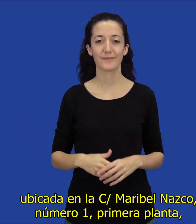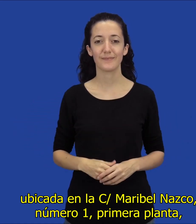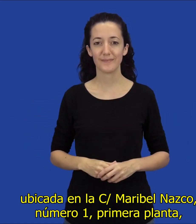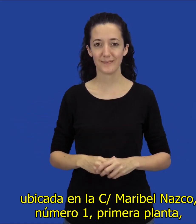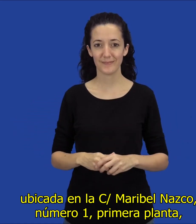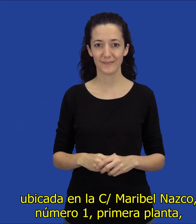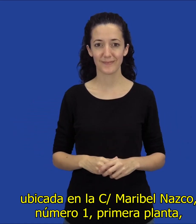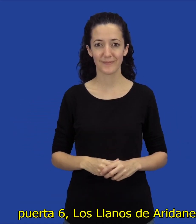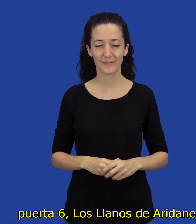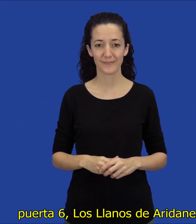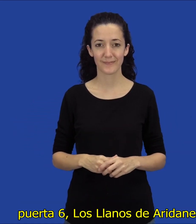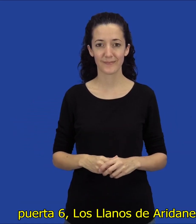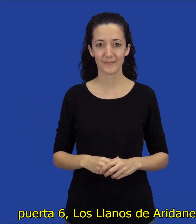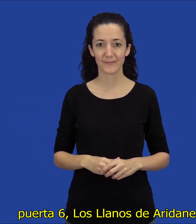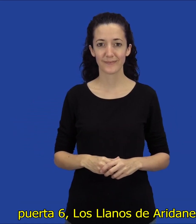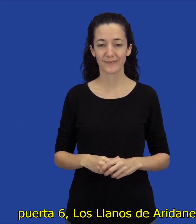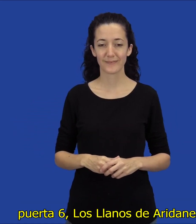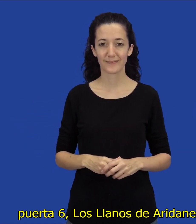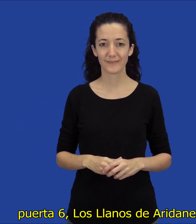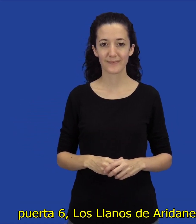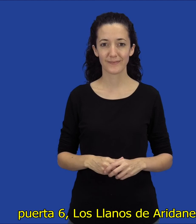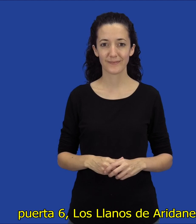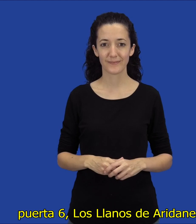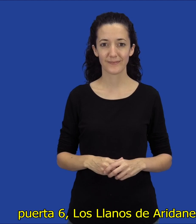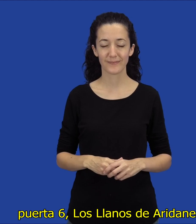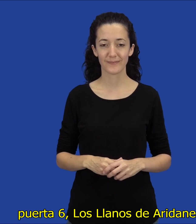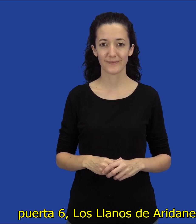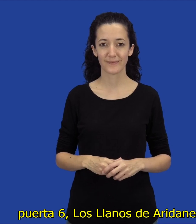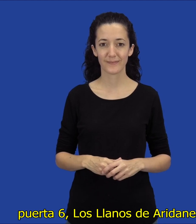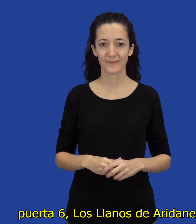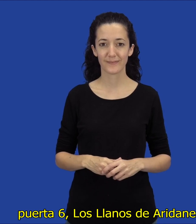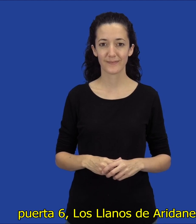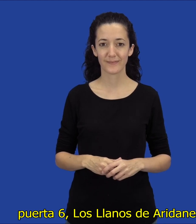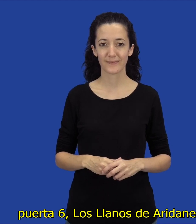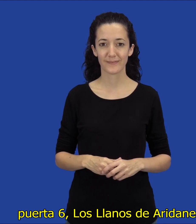Maribel Nazco, número 1, primera planta, puerta 6, Los Llanos de Aridane.